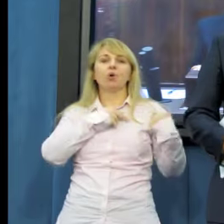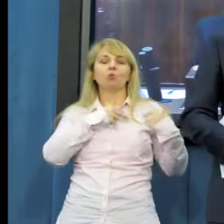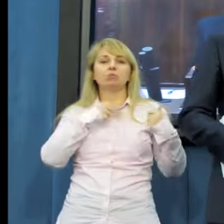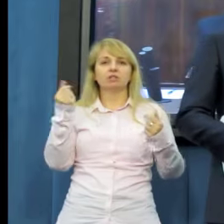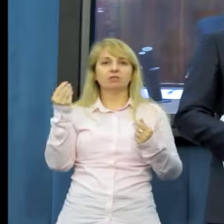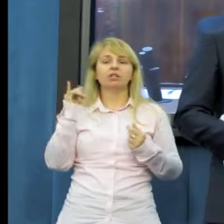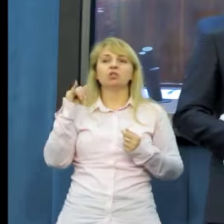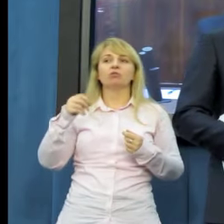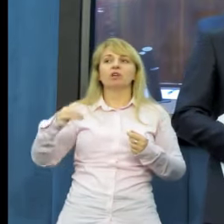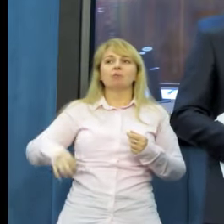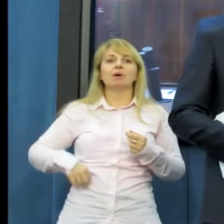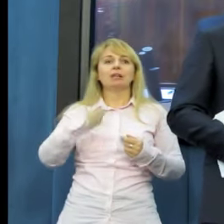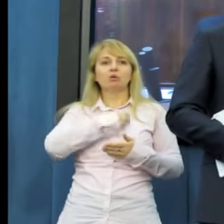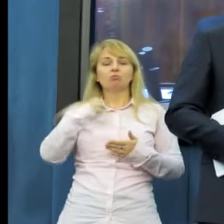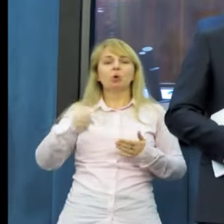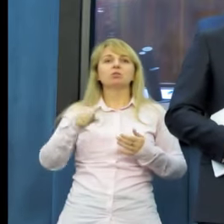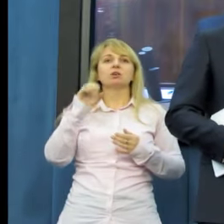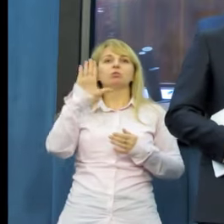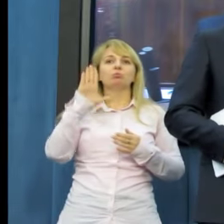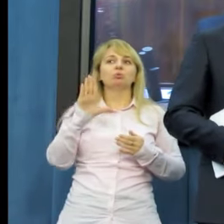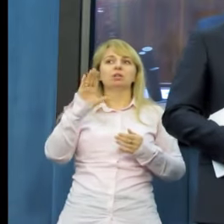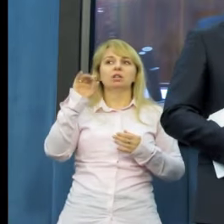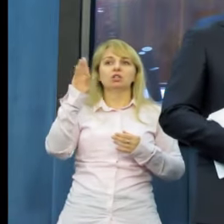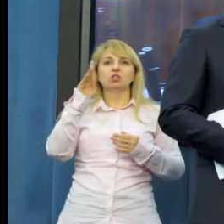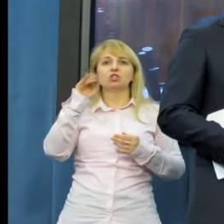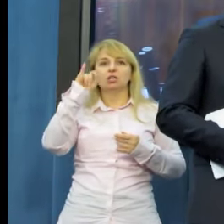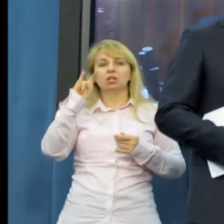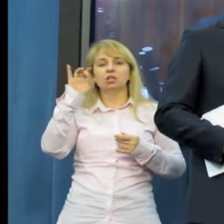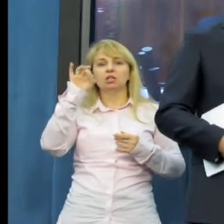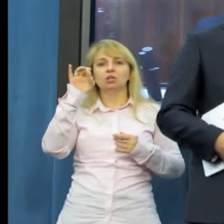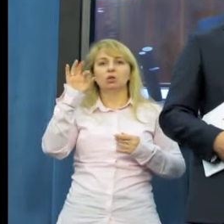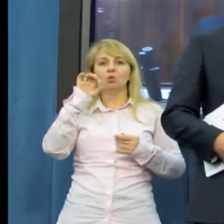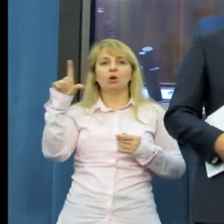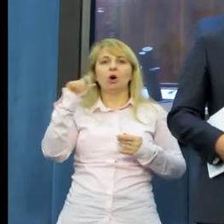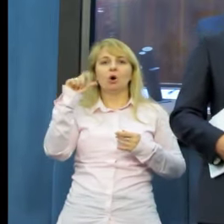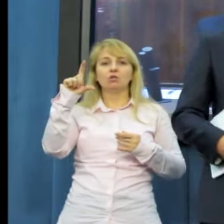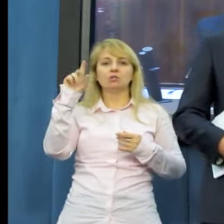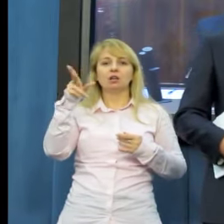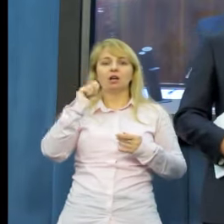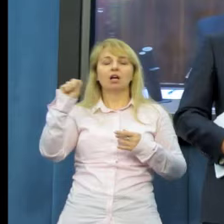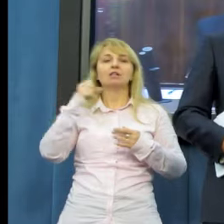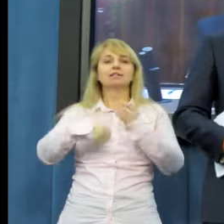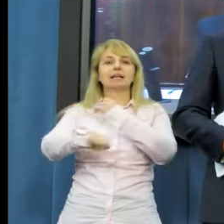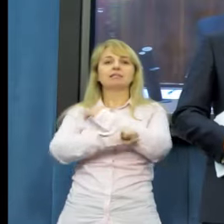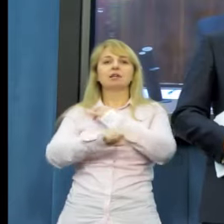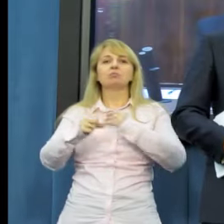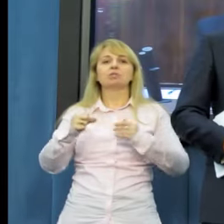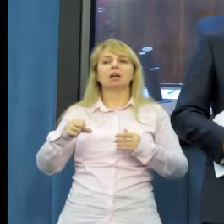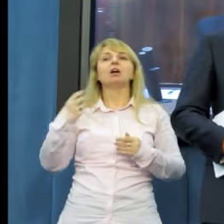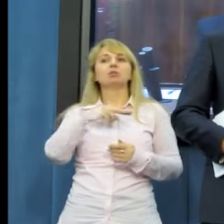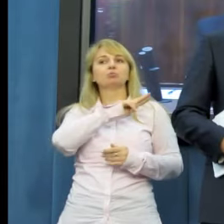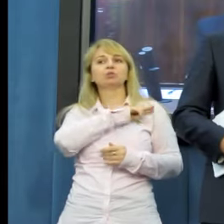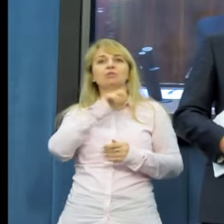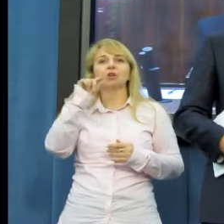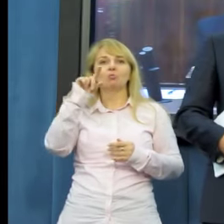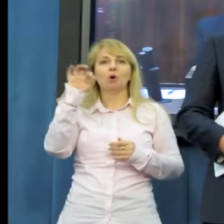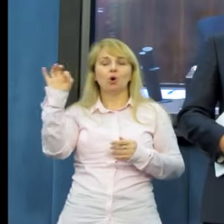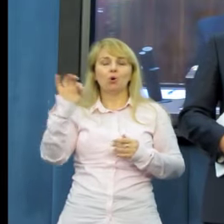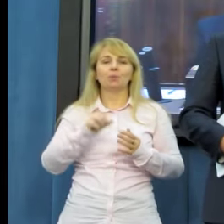Grzygłocka, wiceprzewodnicząca Klubu Parlamentarnego Platformy